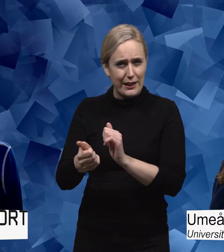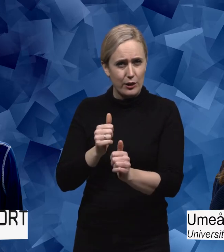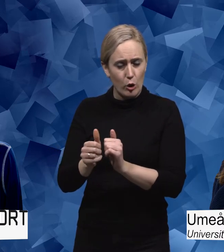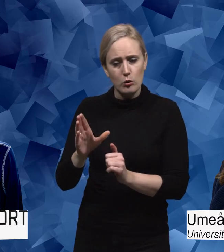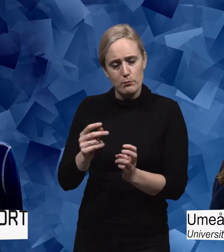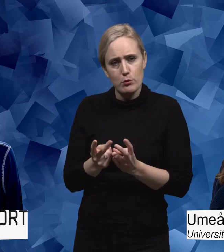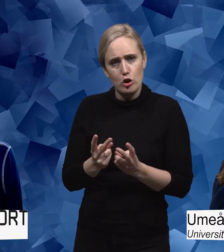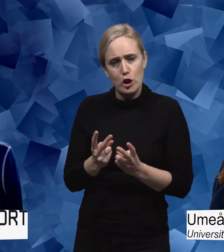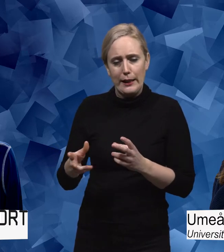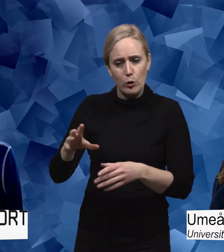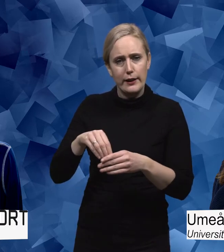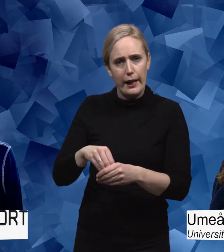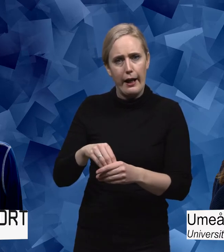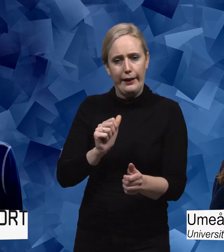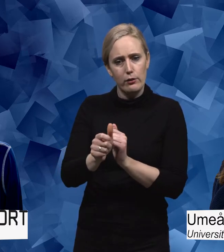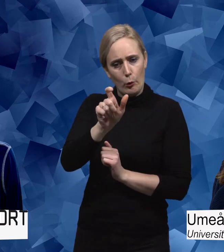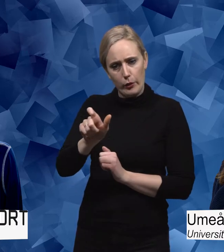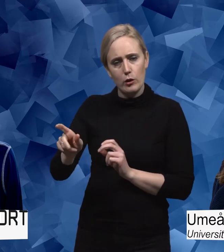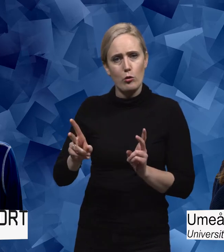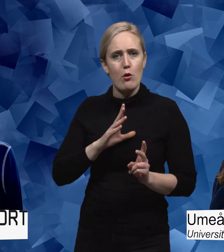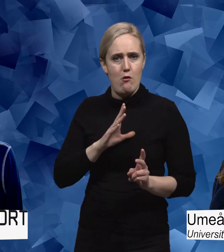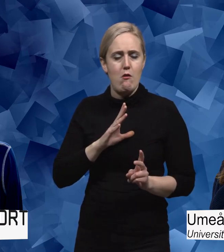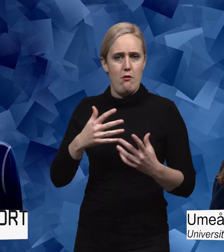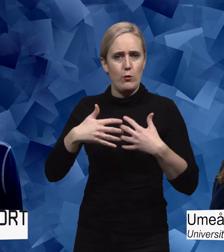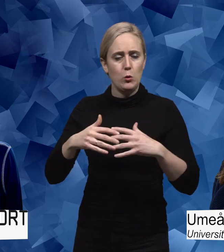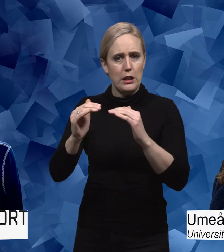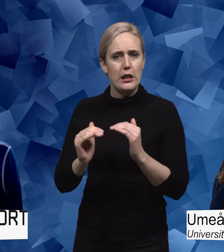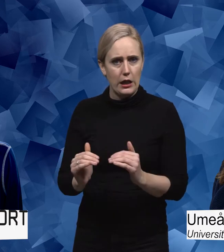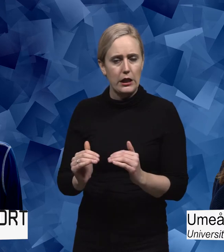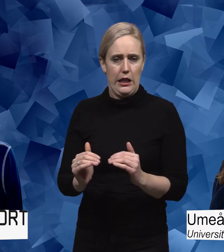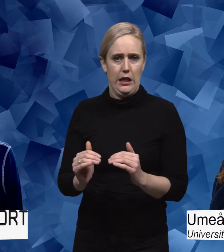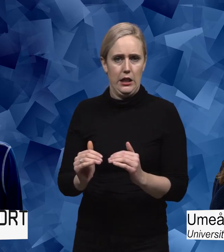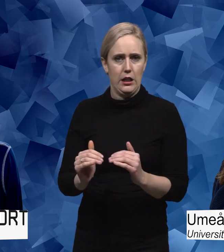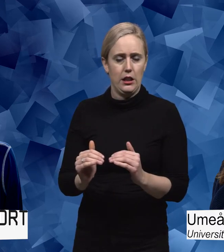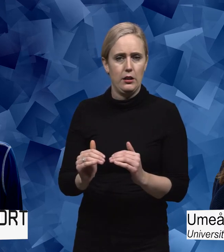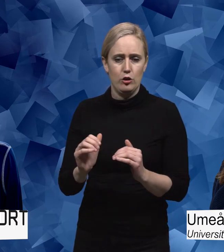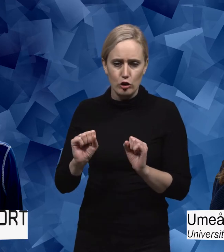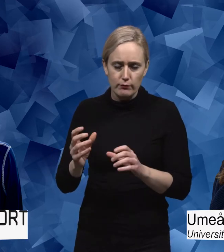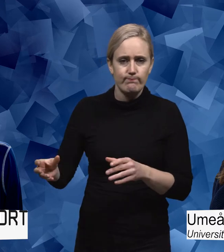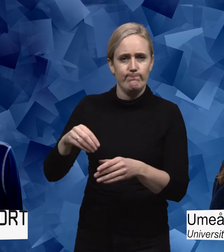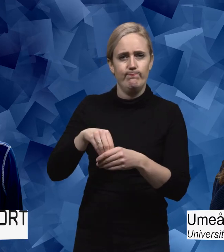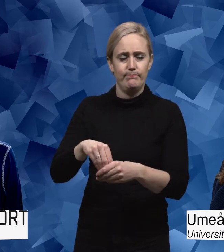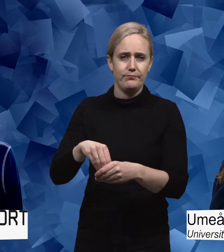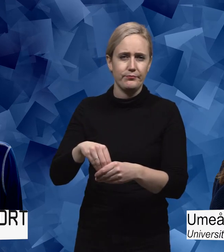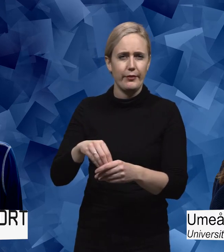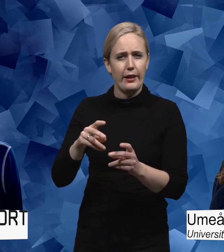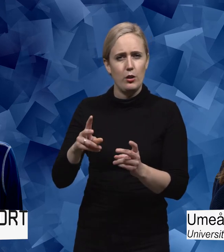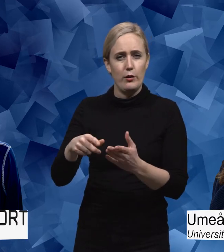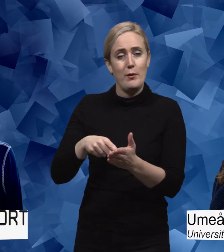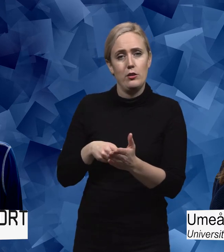Där man då ska inkludera idrottar med funktionsnedsättning i